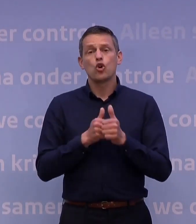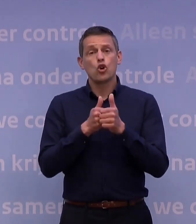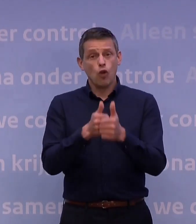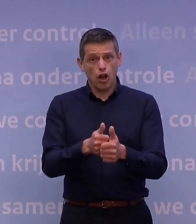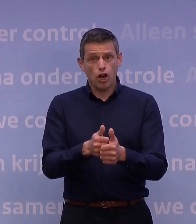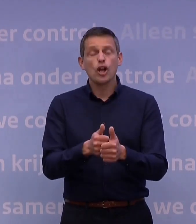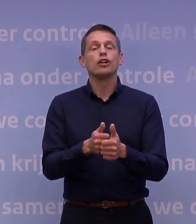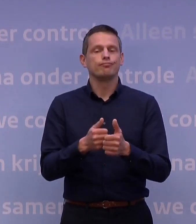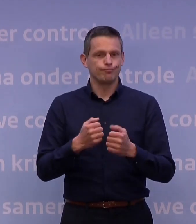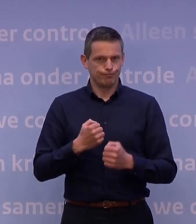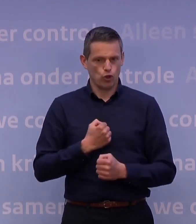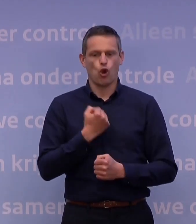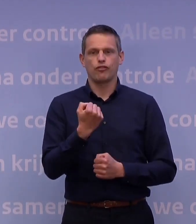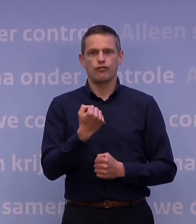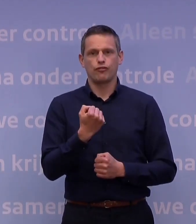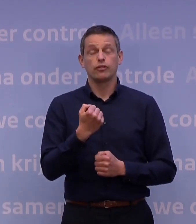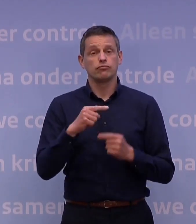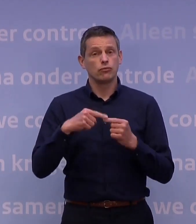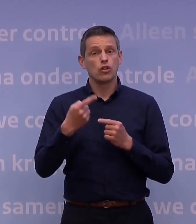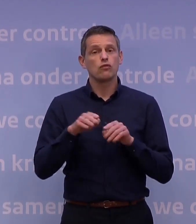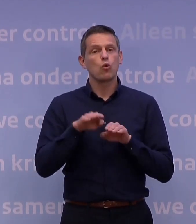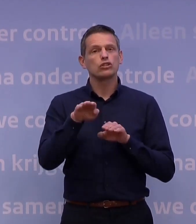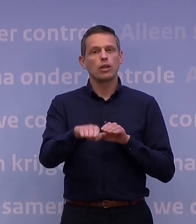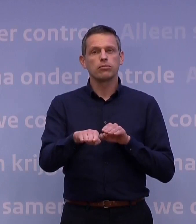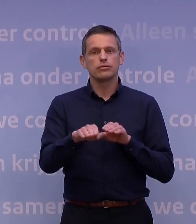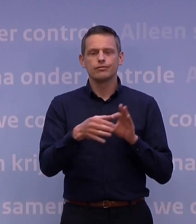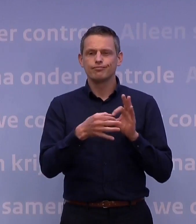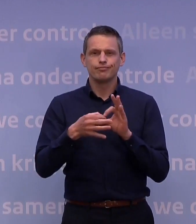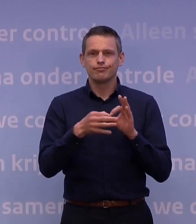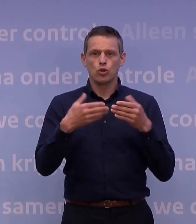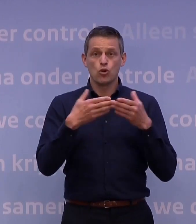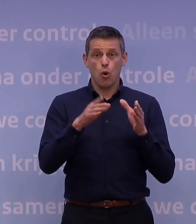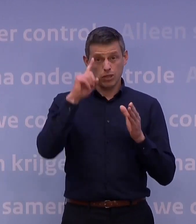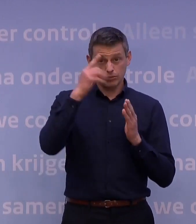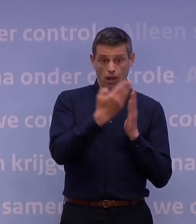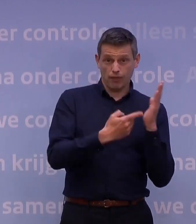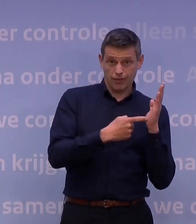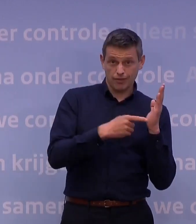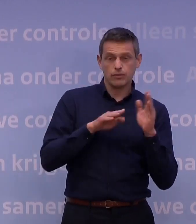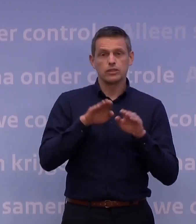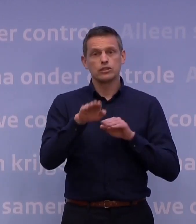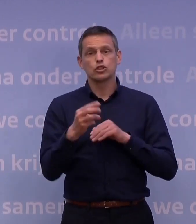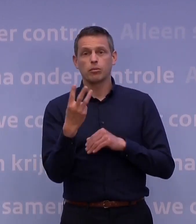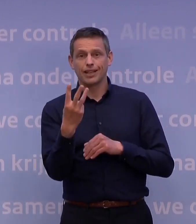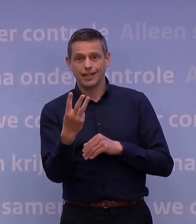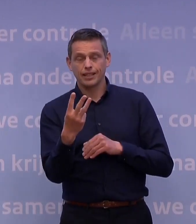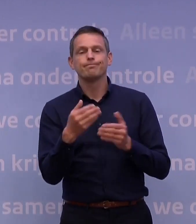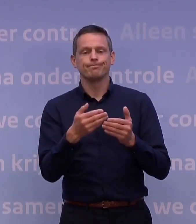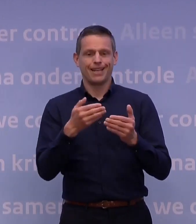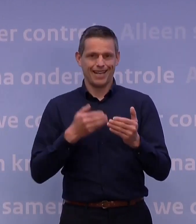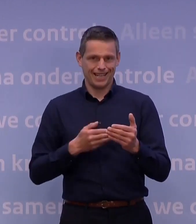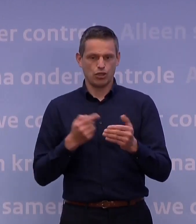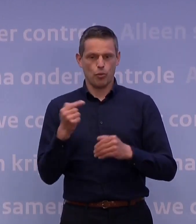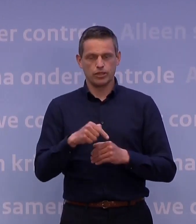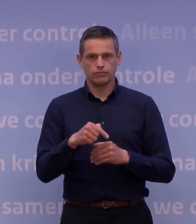durven we het aan de volgende stap uit het openingsplan, stap 3, een paar dagen eerder te zetten. Per